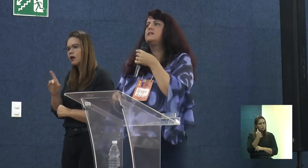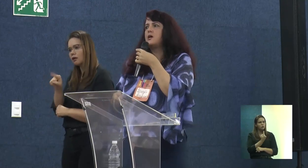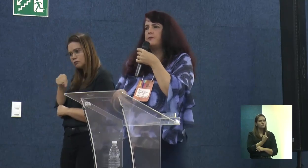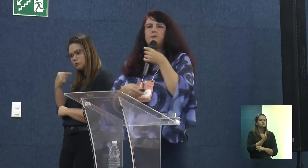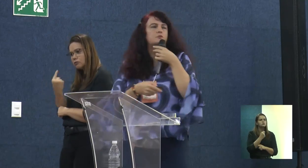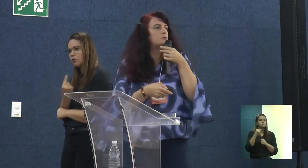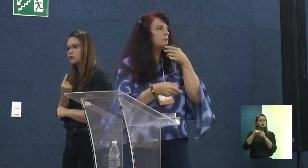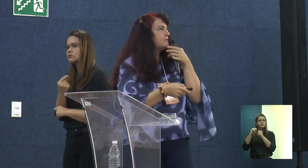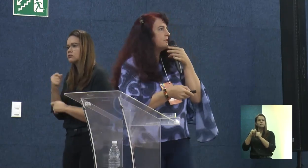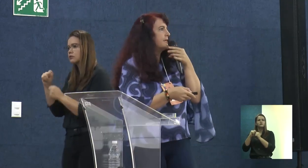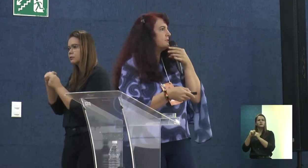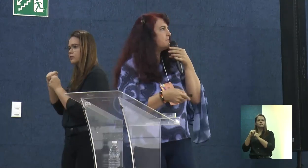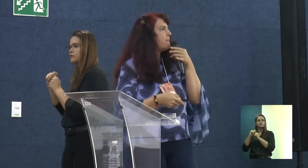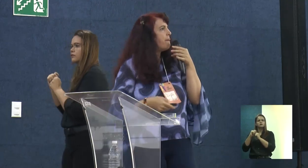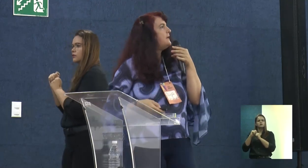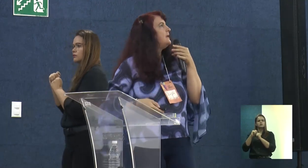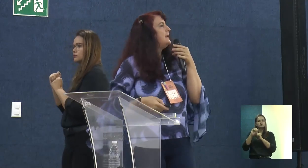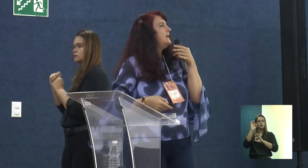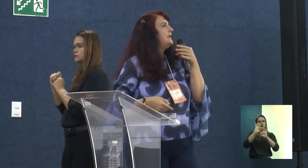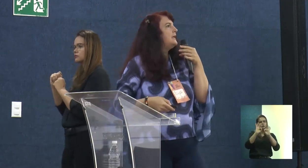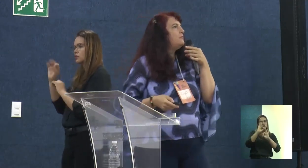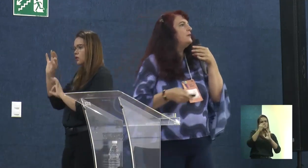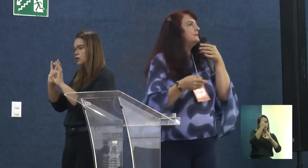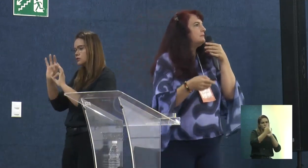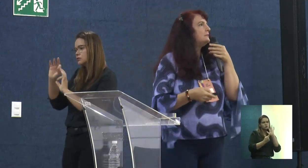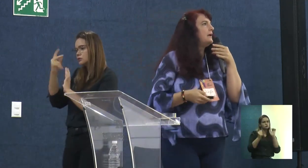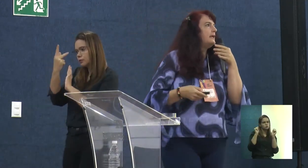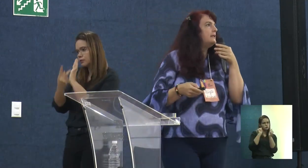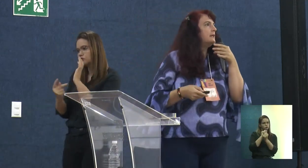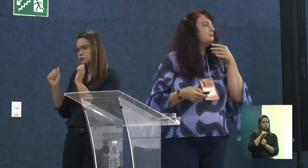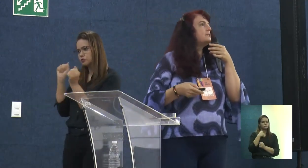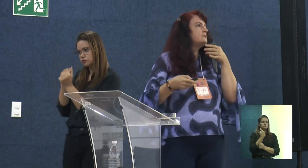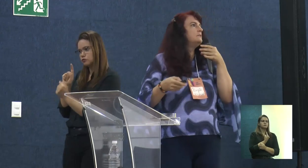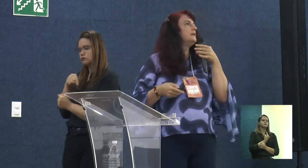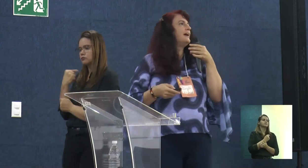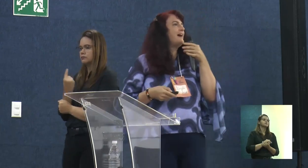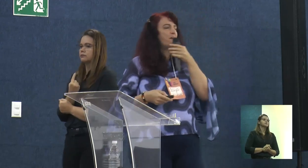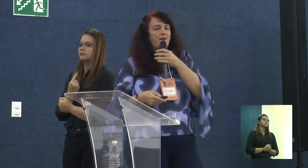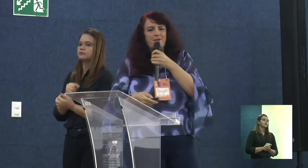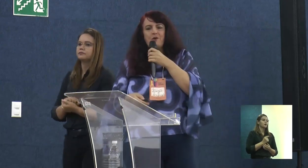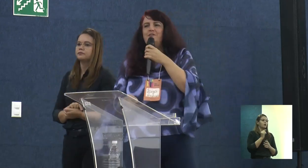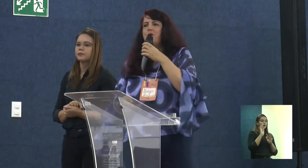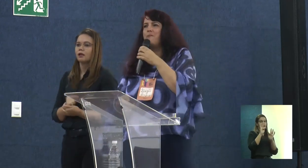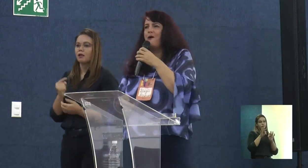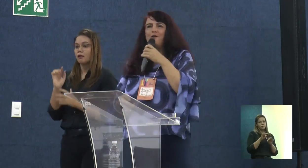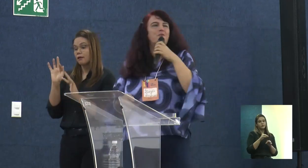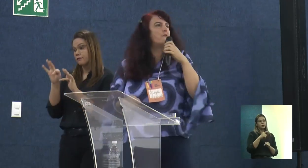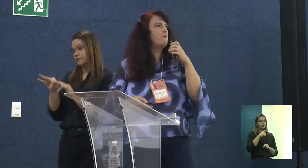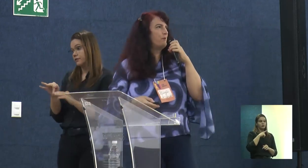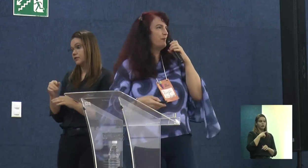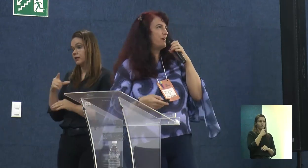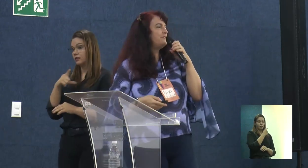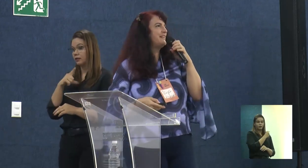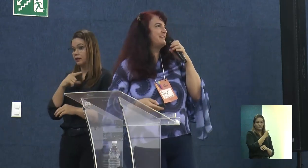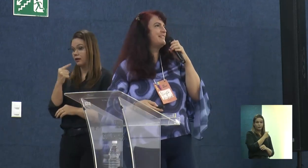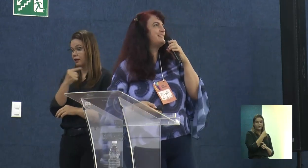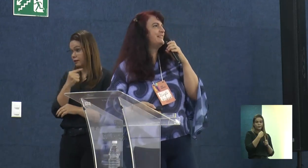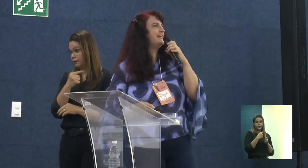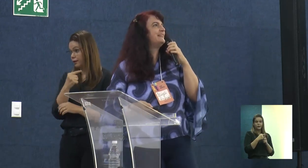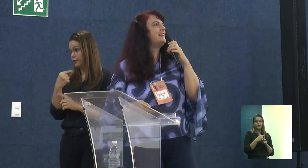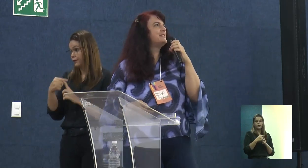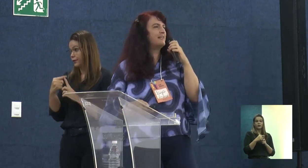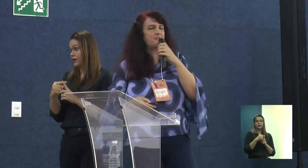fazem o planejamento junto com a gente. Enfim, então está aí a gestão, o antropólogo, o